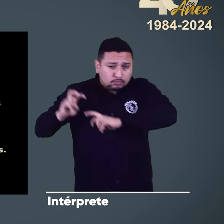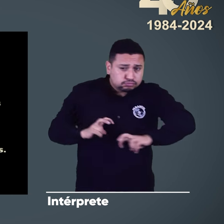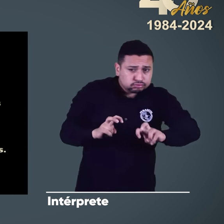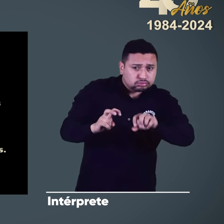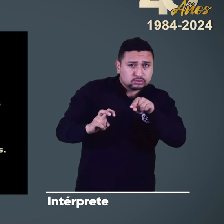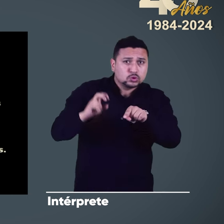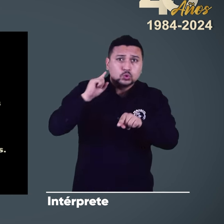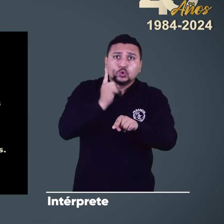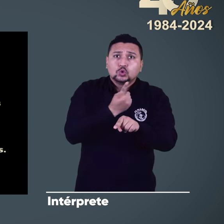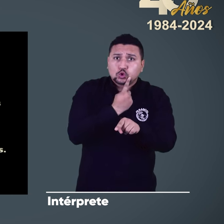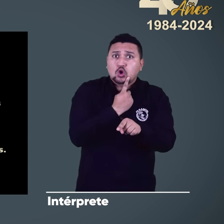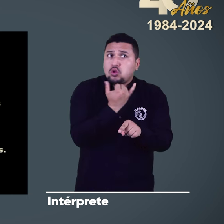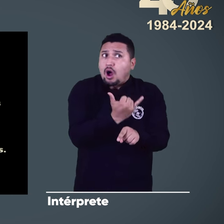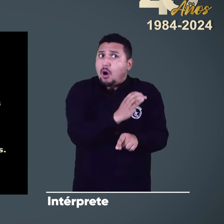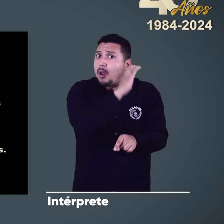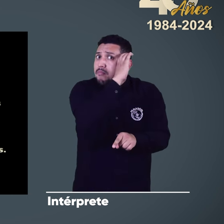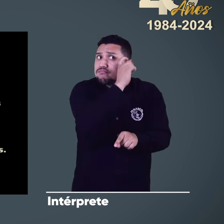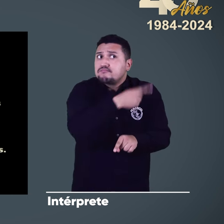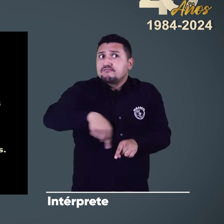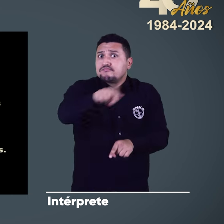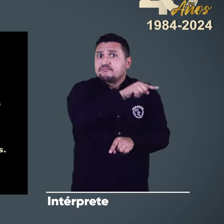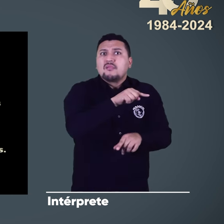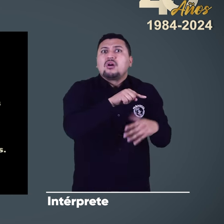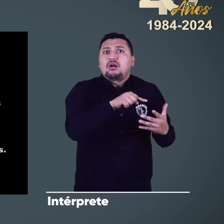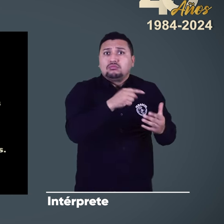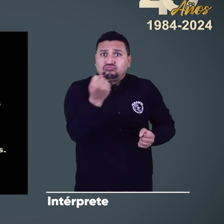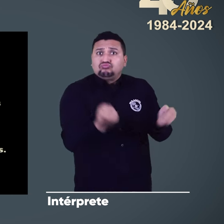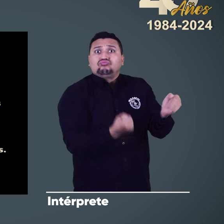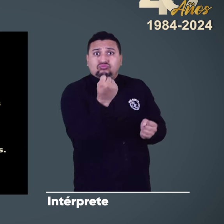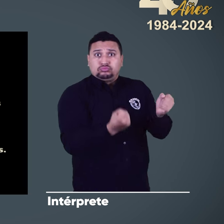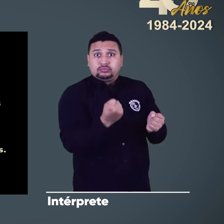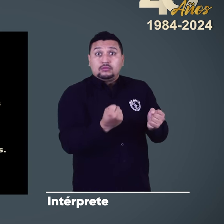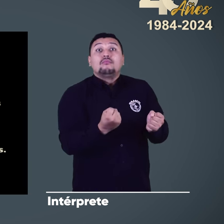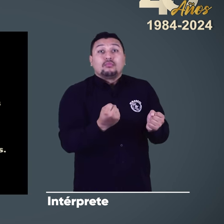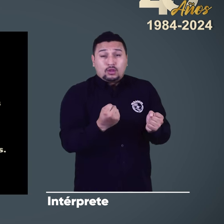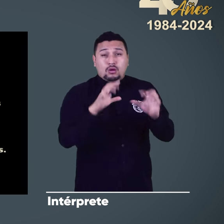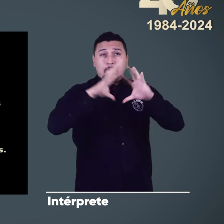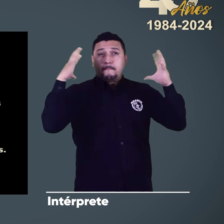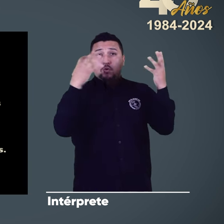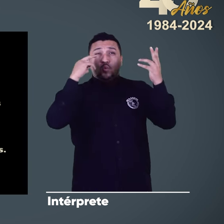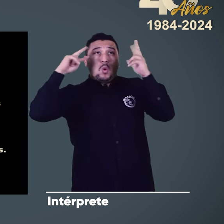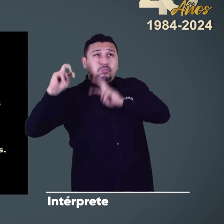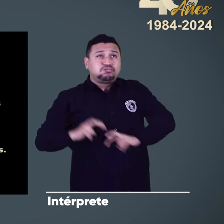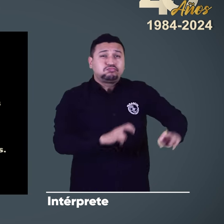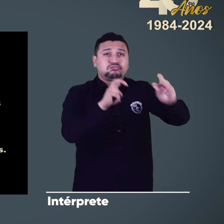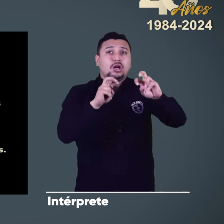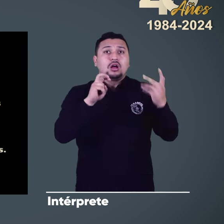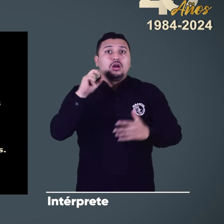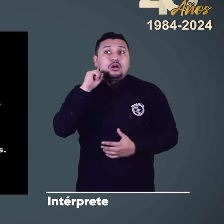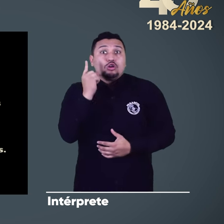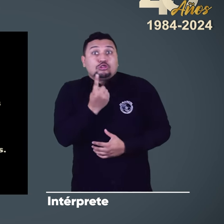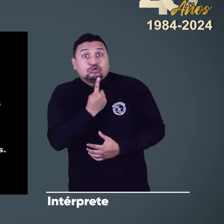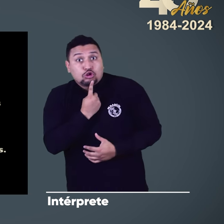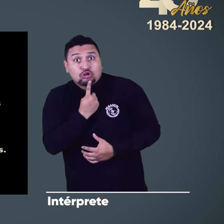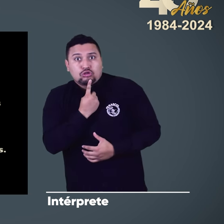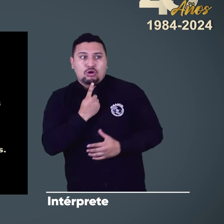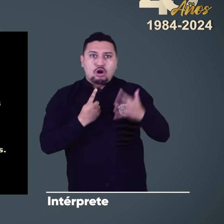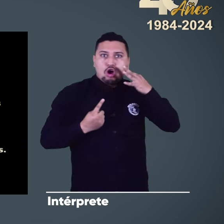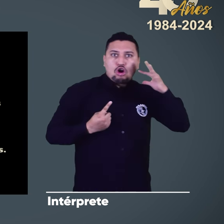sordos conducen en la actualidad y los estudios mundiales reportan que entre ellos hay menor